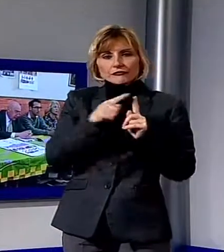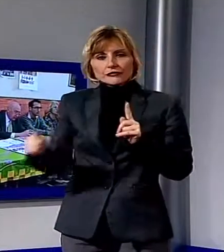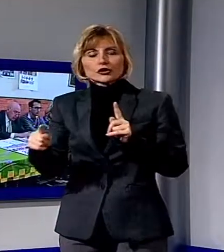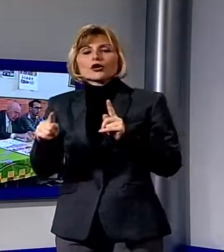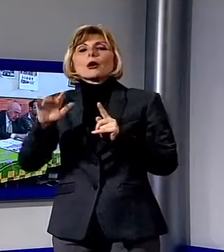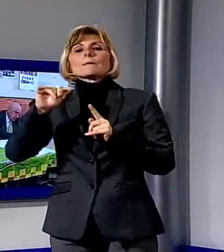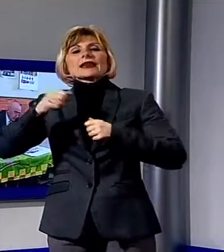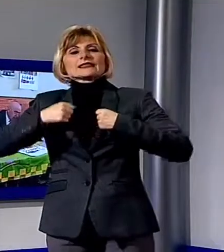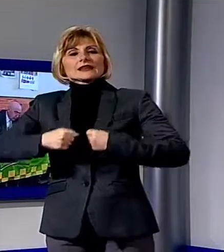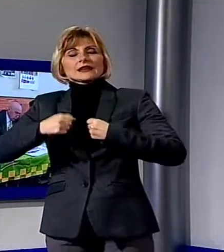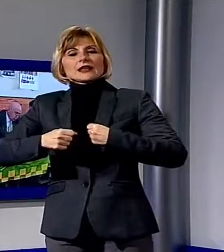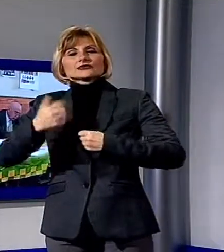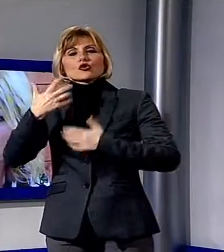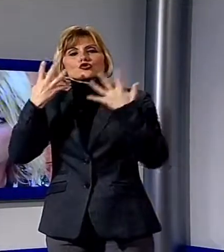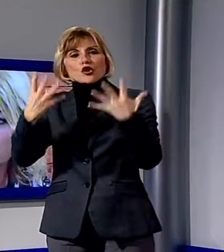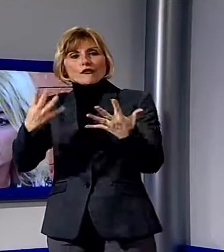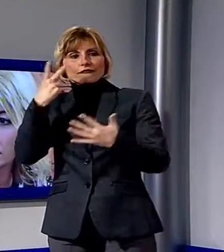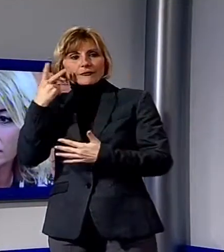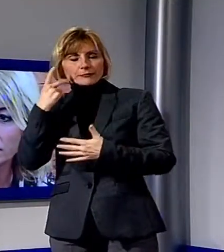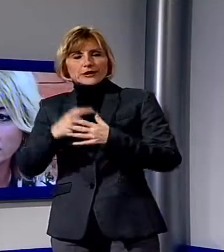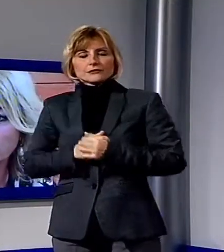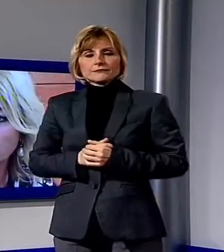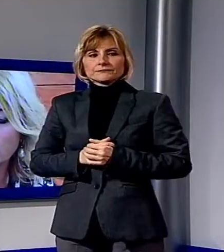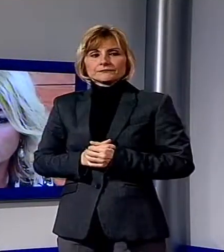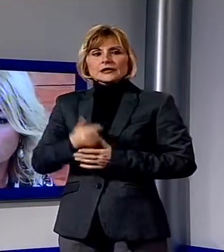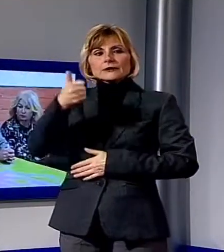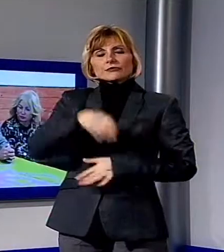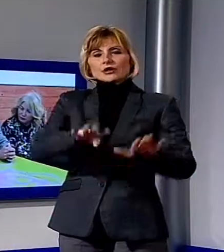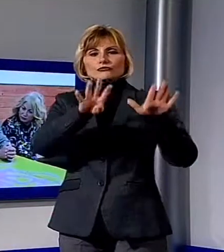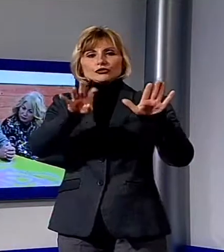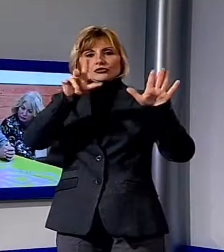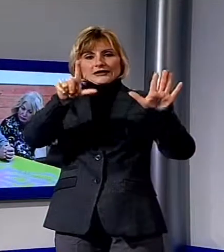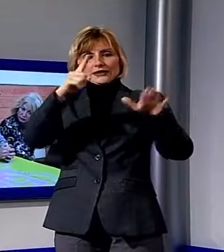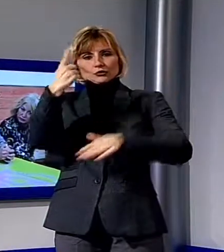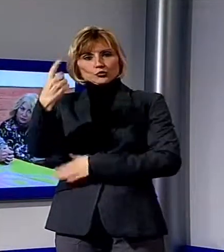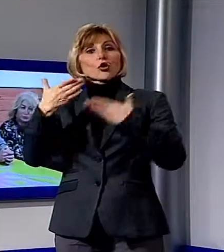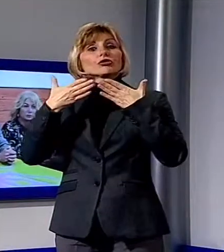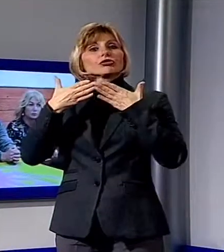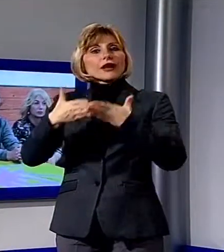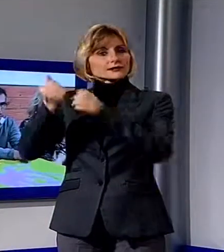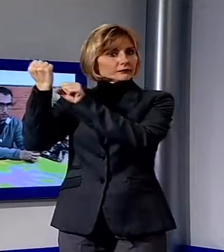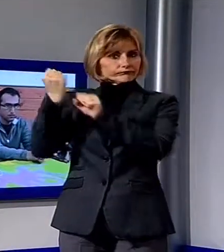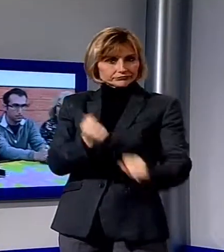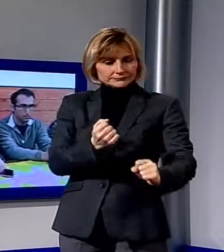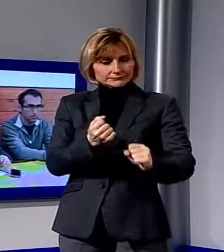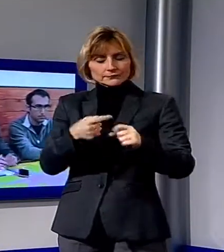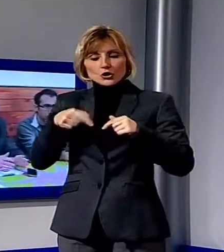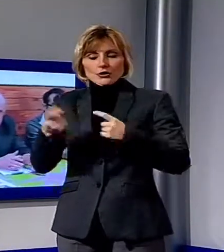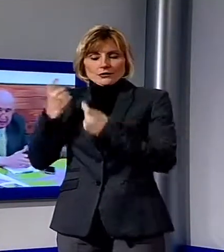45 anni dalla sua nascita nel lontano 1971 il rione d'Arsena si rinnova cercando di tornare alle origini. Più